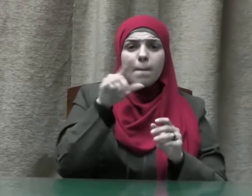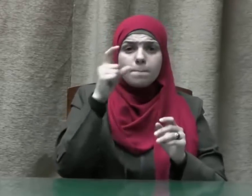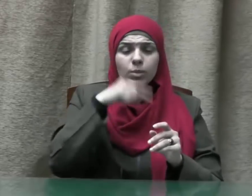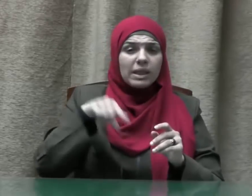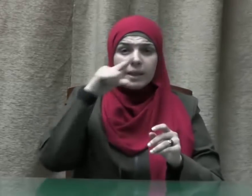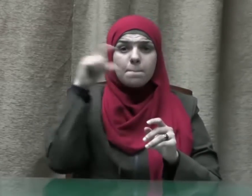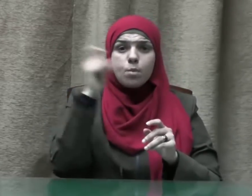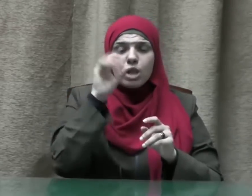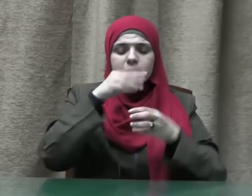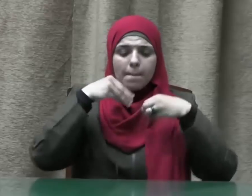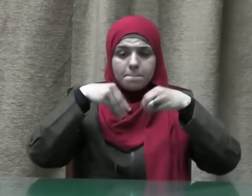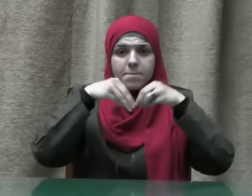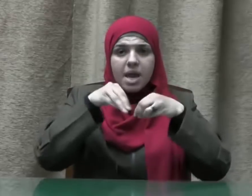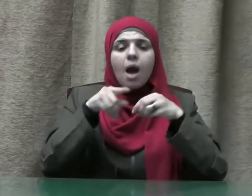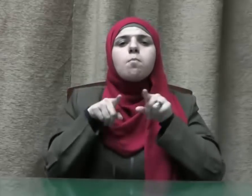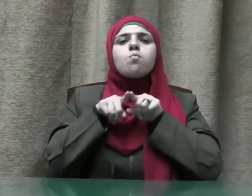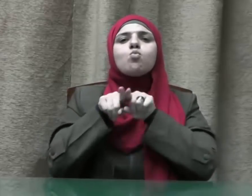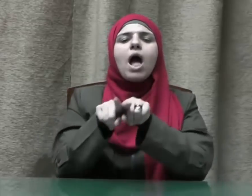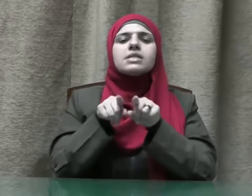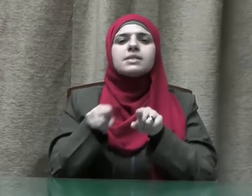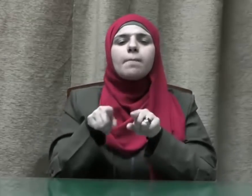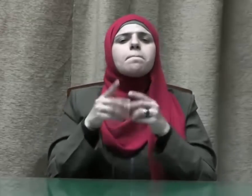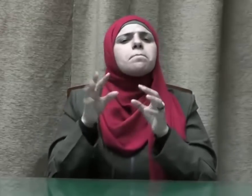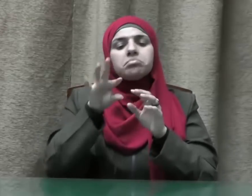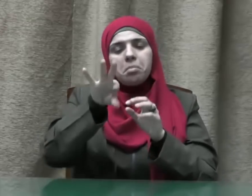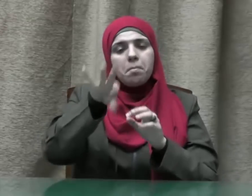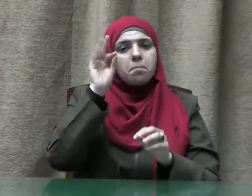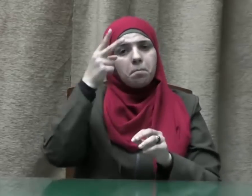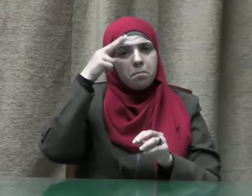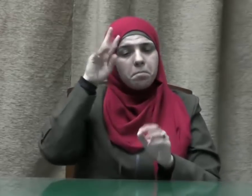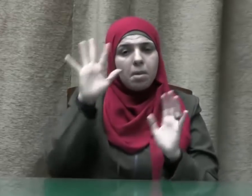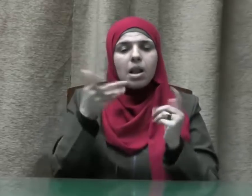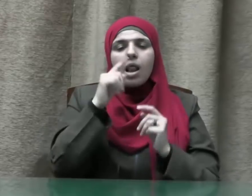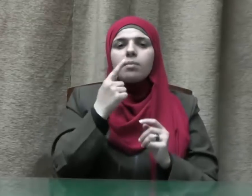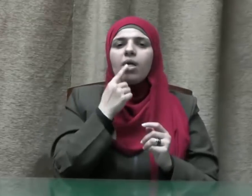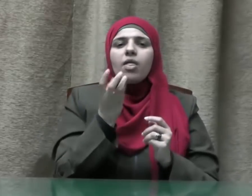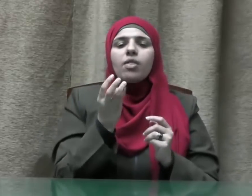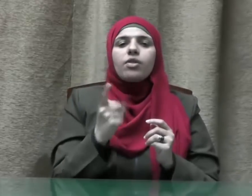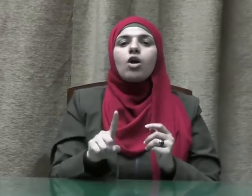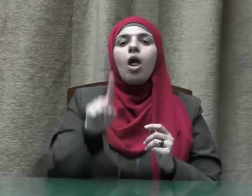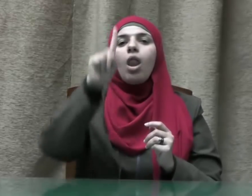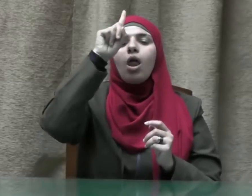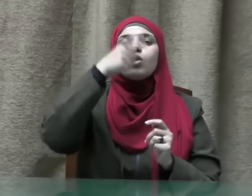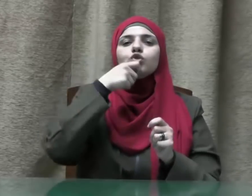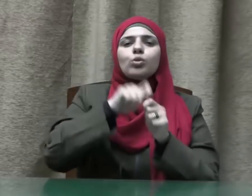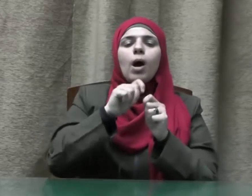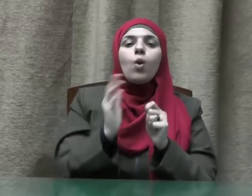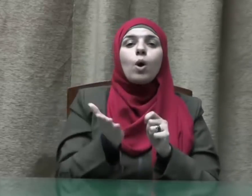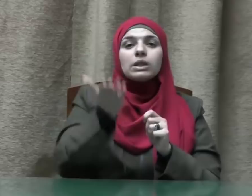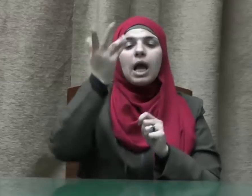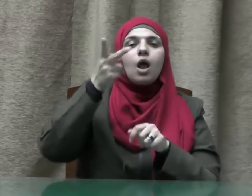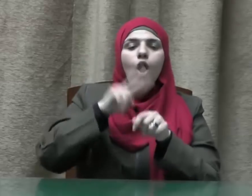بيعه وشرائه منها ذكر الله تعالى وحسن مراقبته